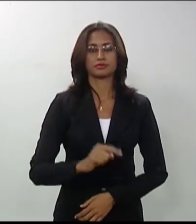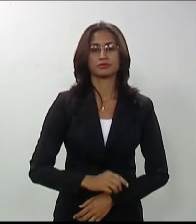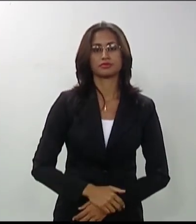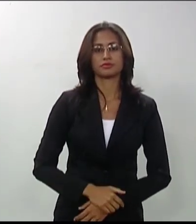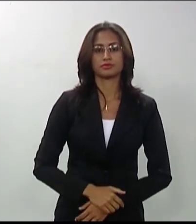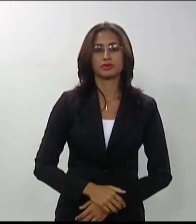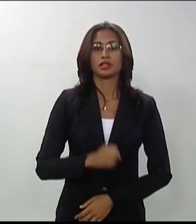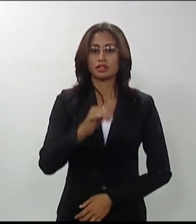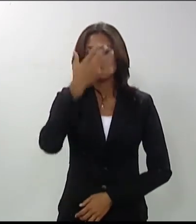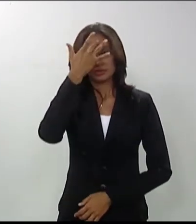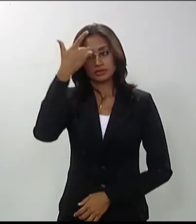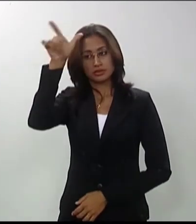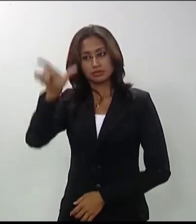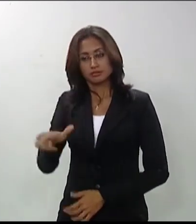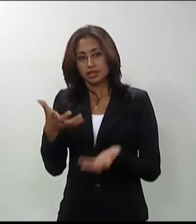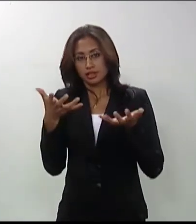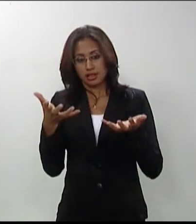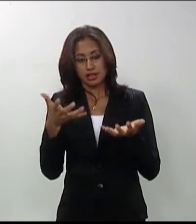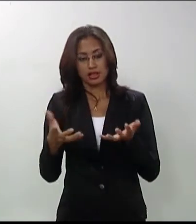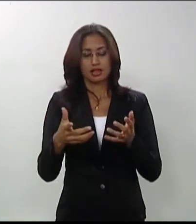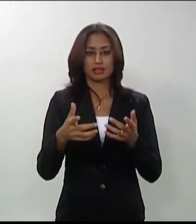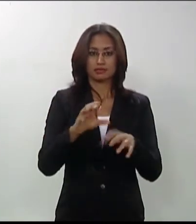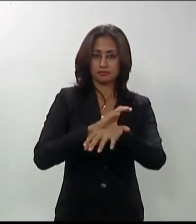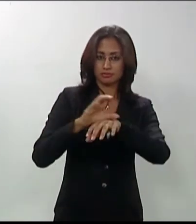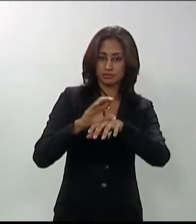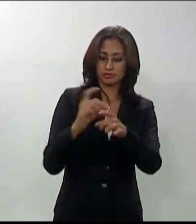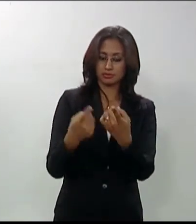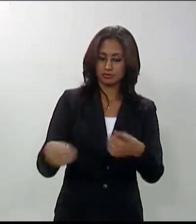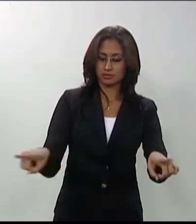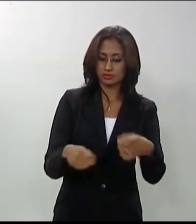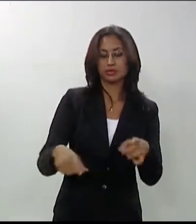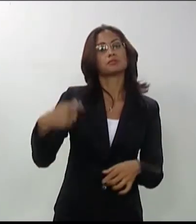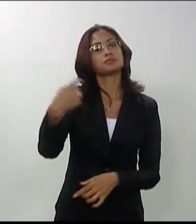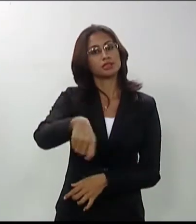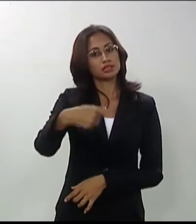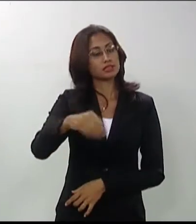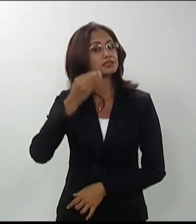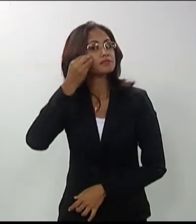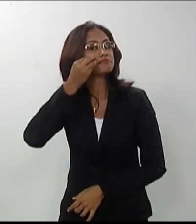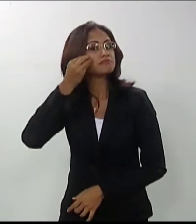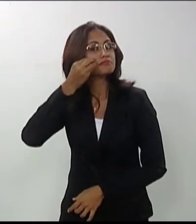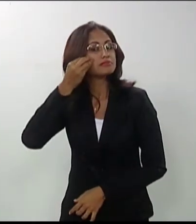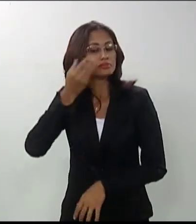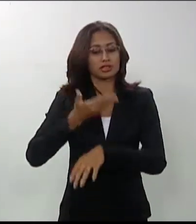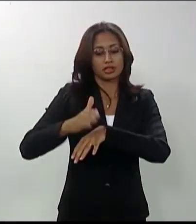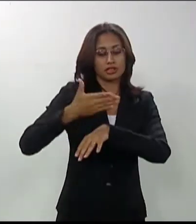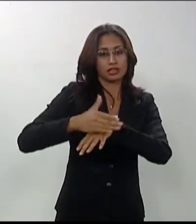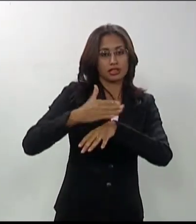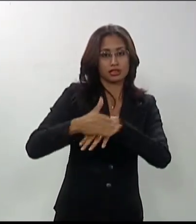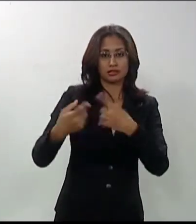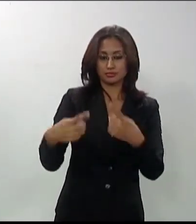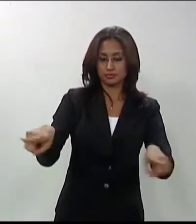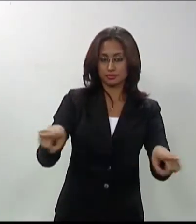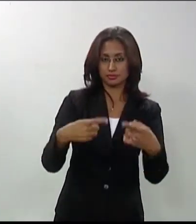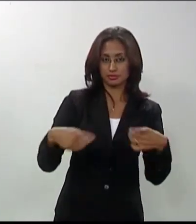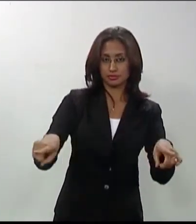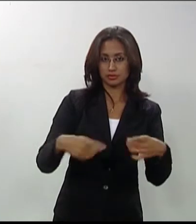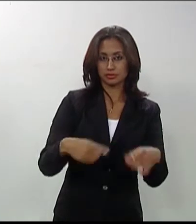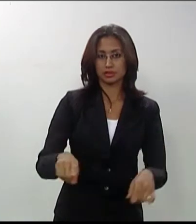obrigatoriamente ser submetido ao teste de aptidão específica em música, TAEM. 7.2. Ao